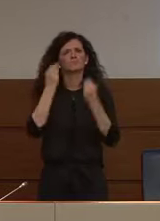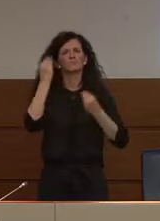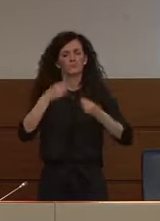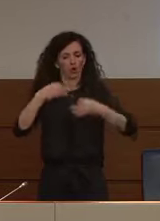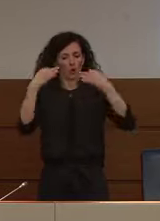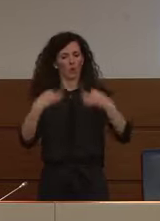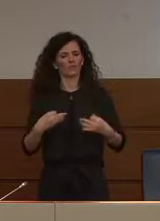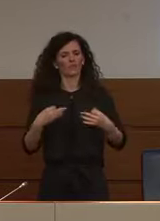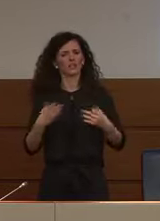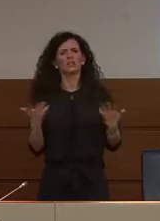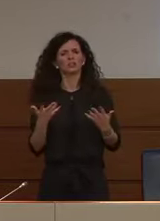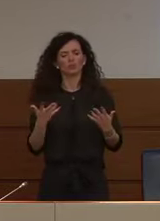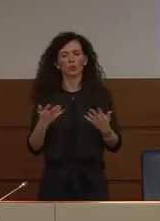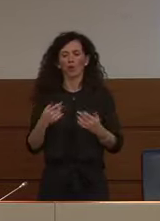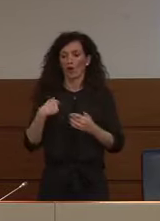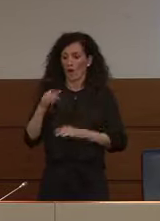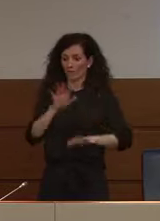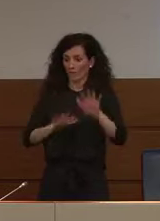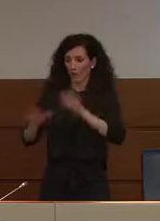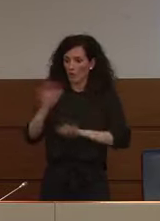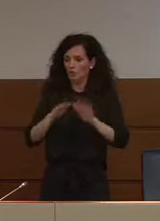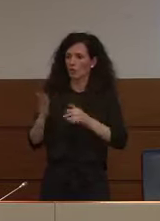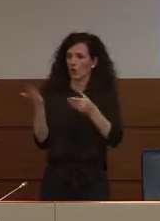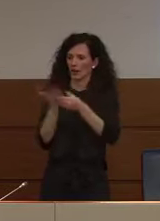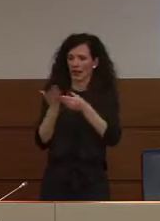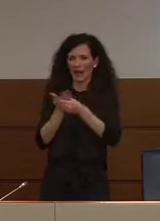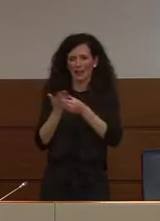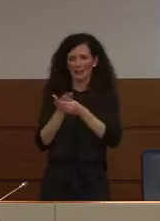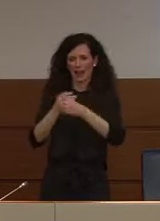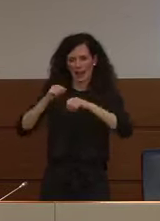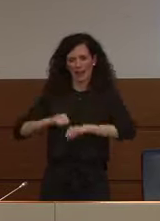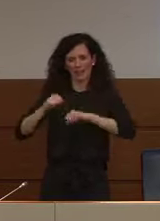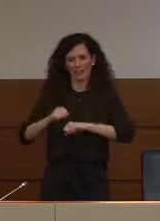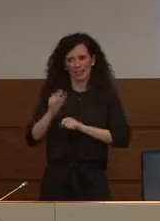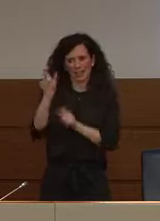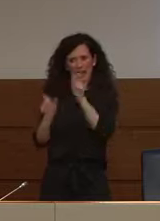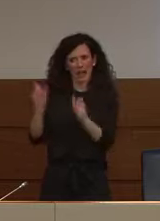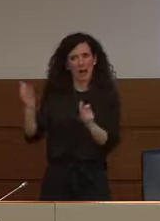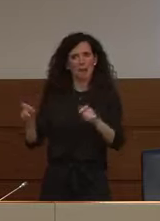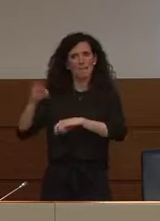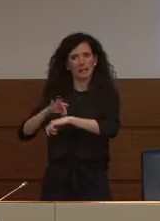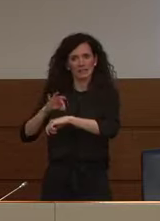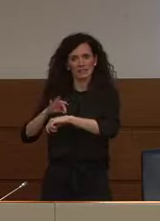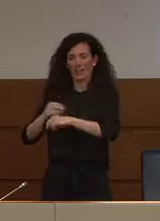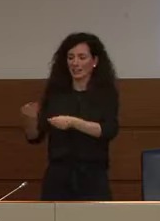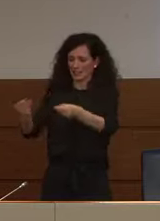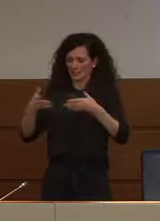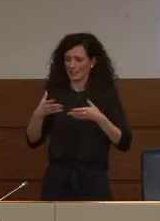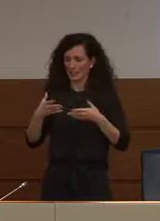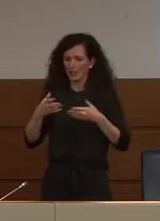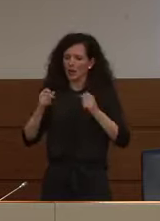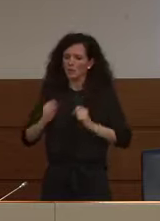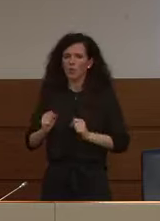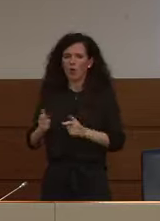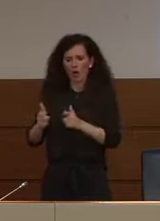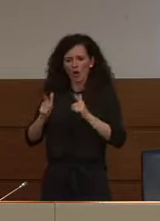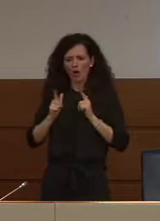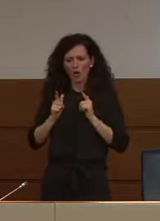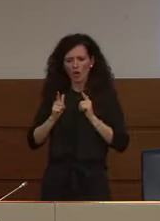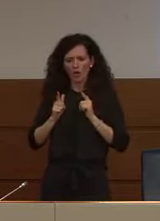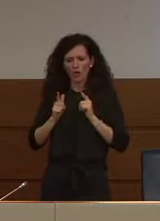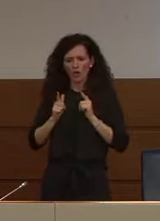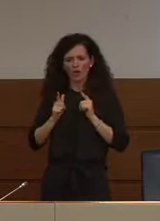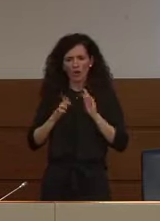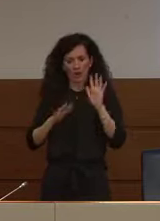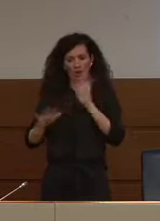informazioni e la loro analisi attenta potrà fornirci delle informazioni di